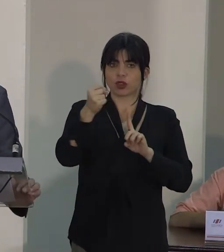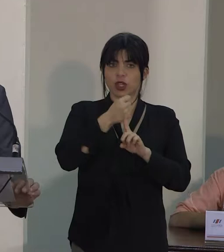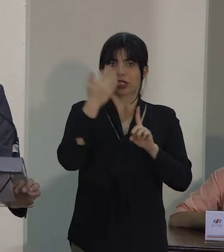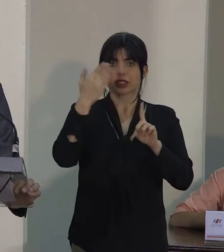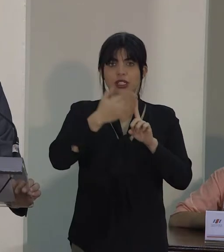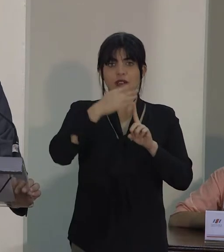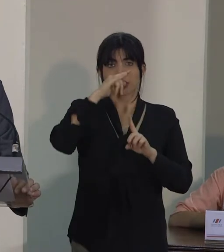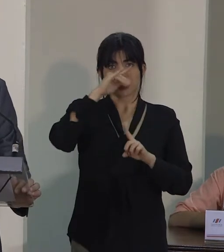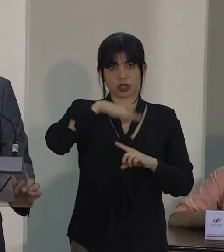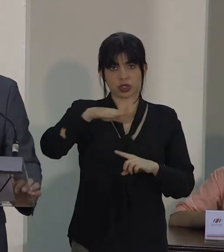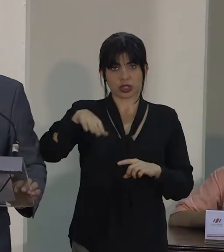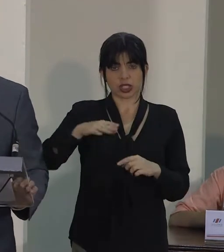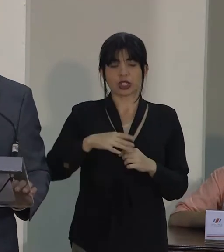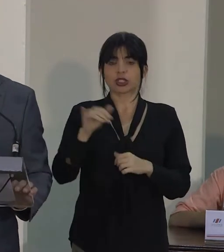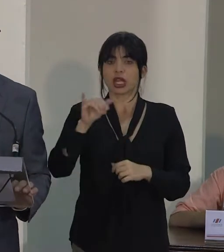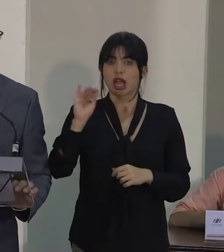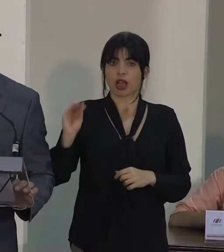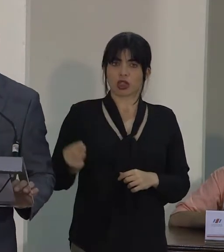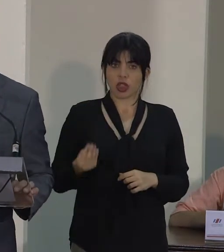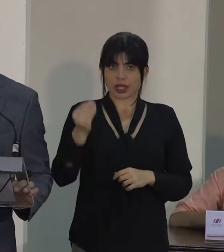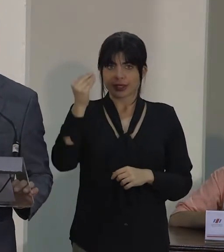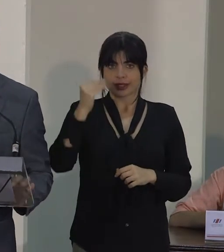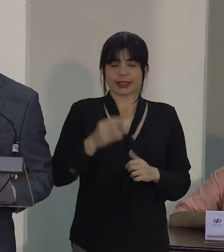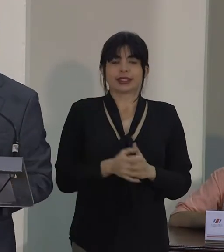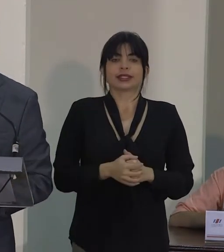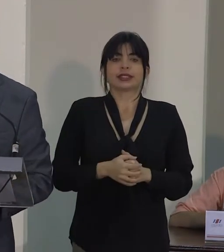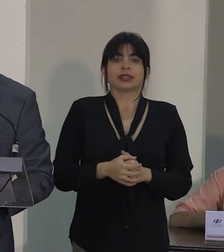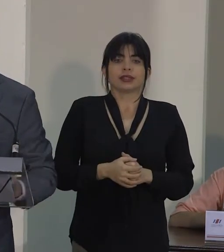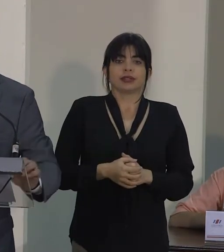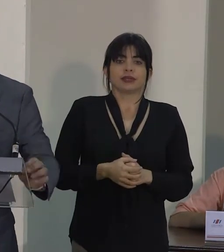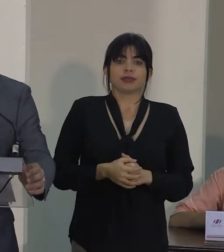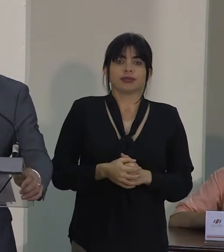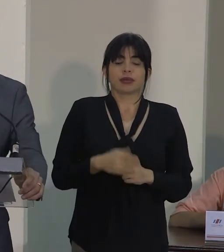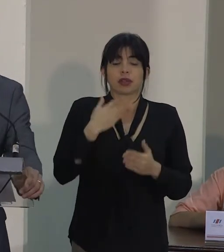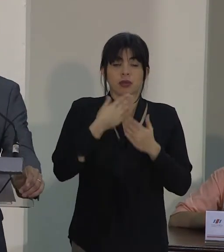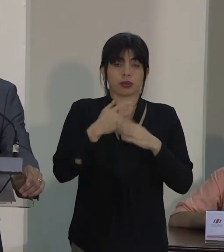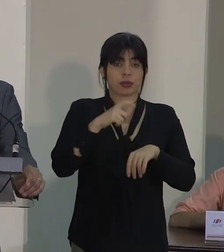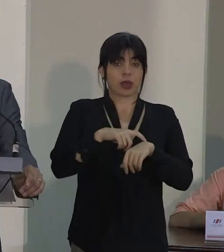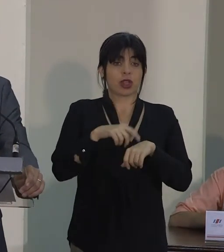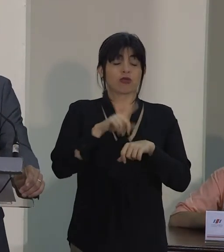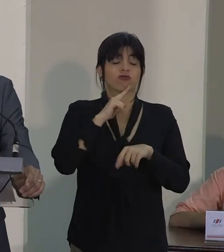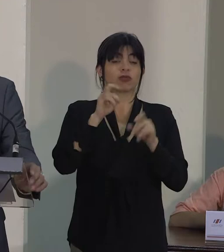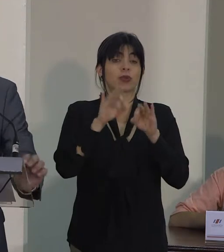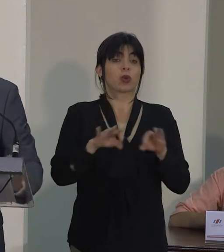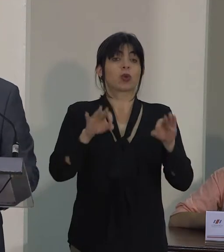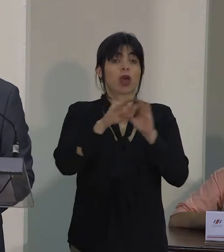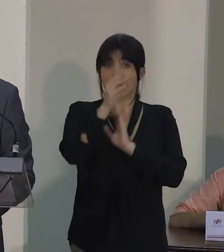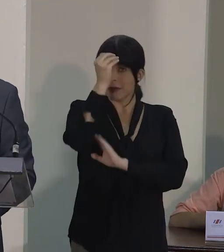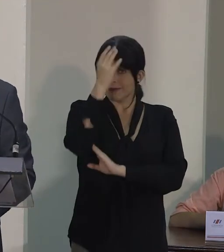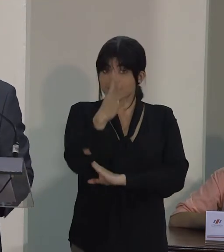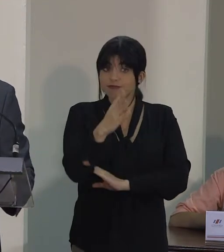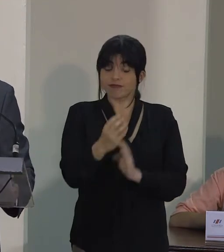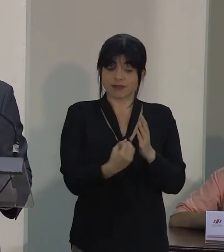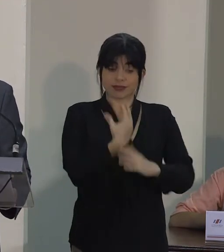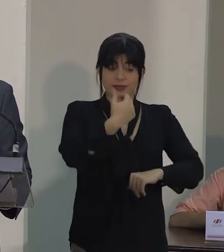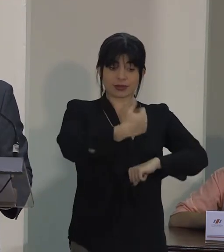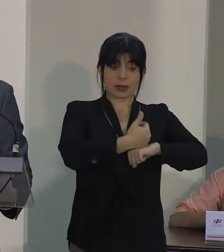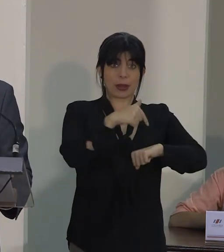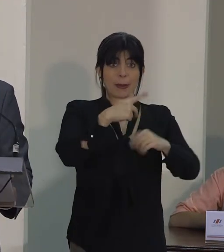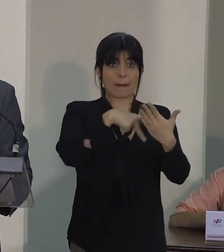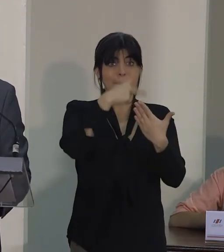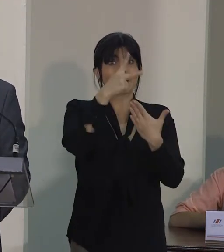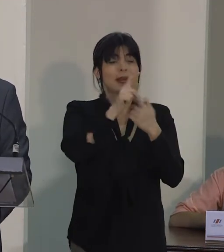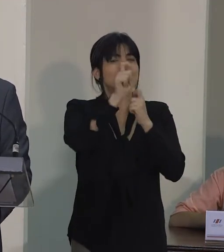contra Niños, Niñas y Adolescentes, en muy hora buena. Es importante destacar que la formulación de este plan